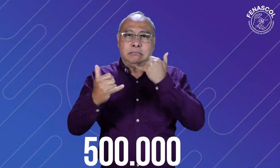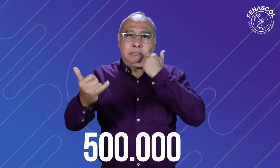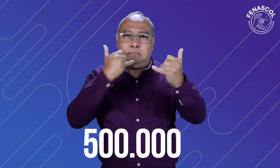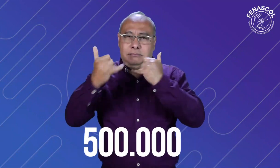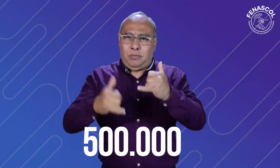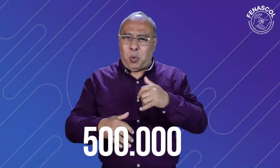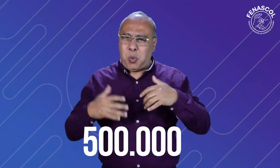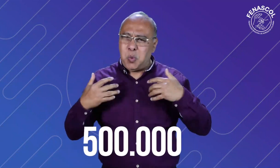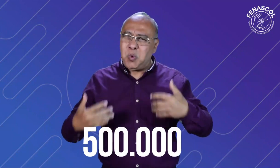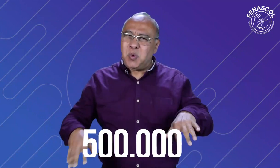comunicaciones.